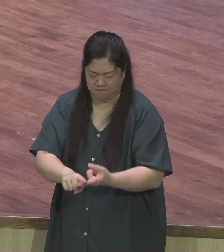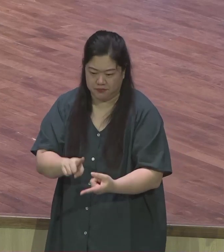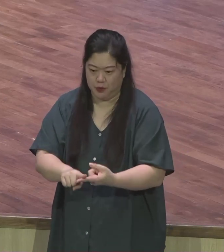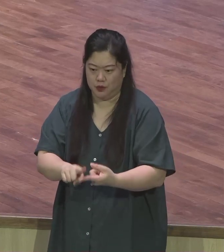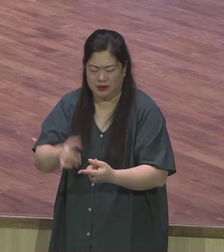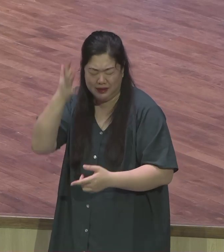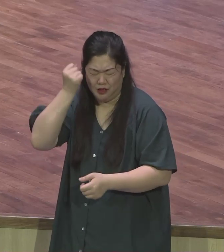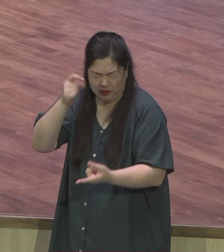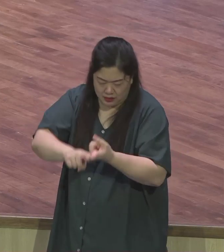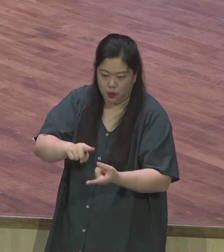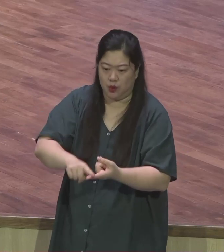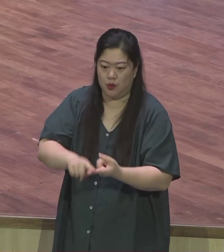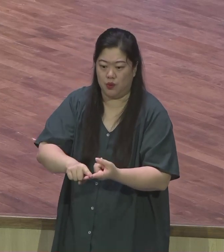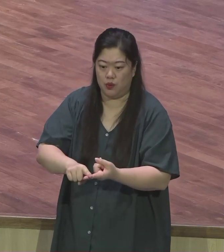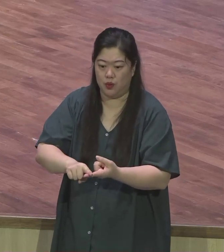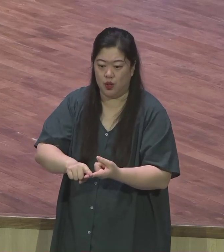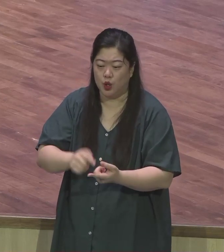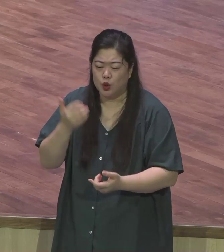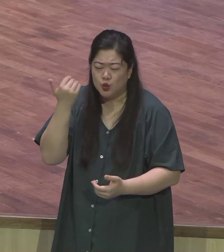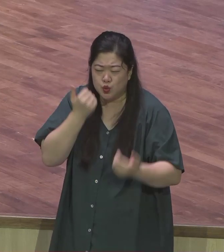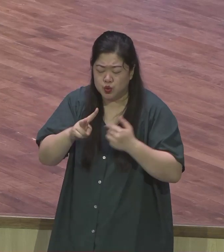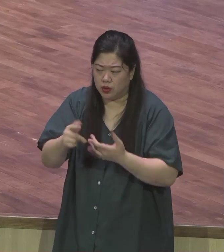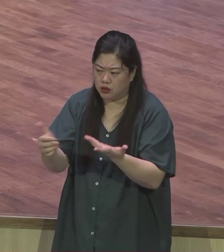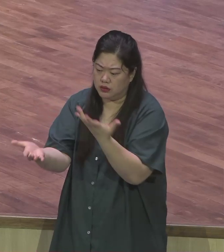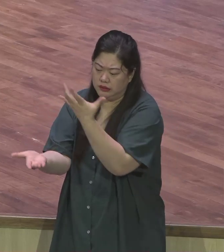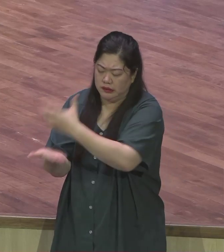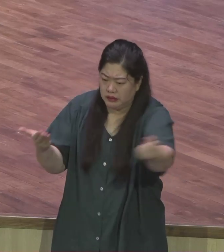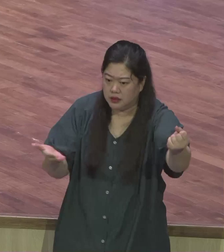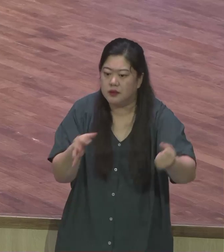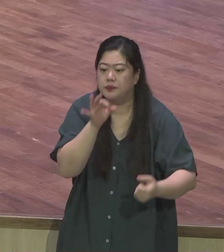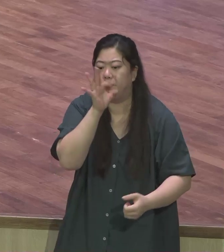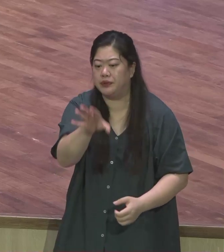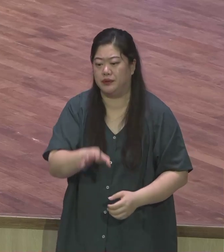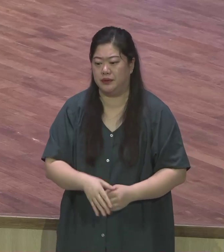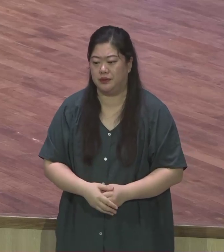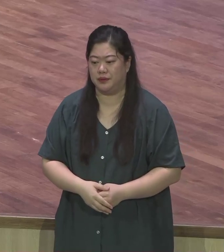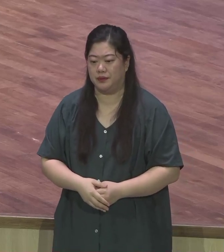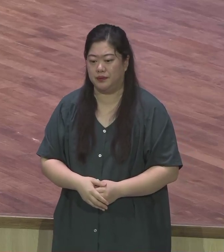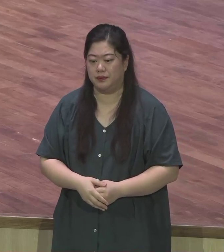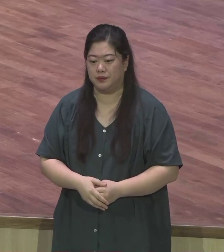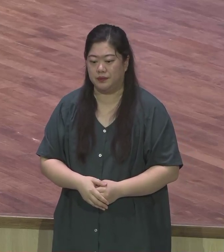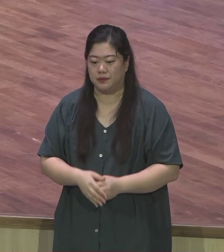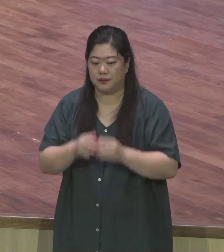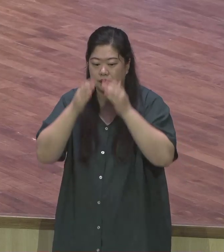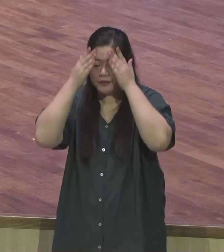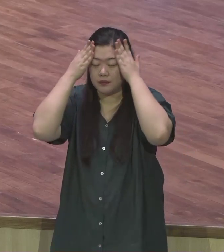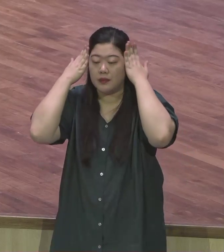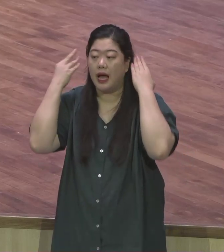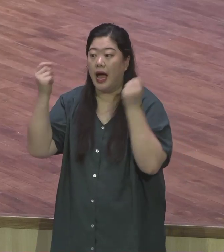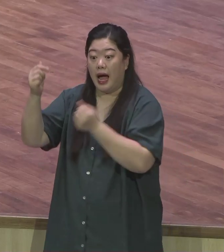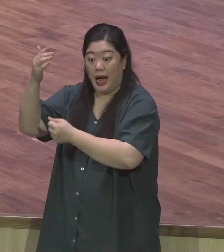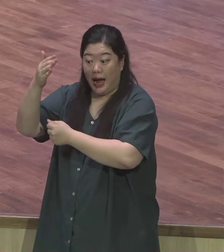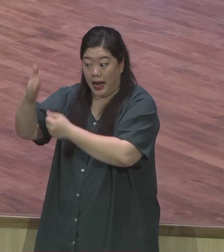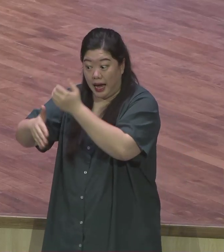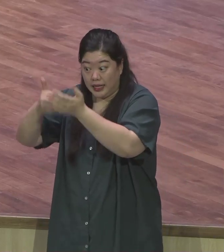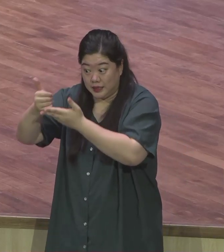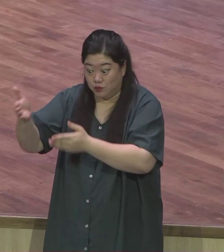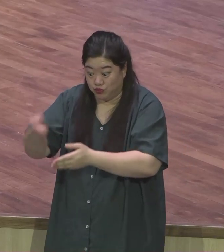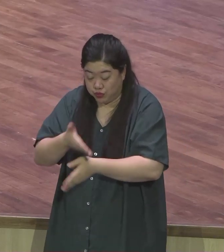절대 건드릴 수 없는 하나님의 것입니다 하나님께로부터 나신 자가 그를 지키심에 악한 자가